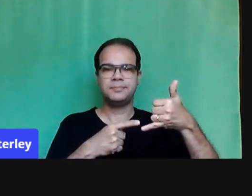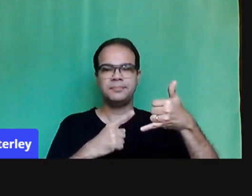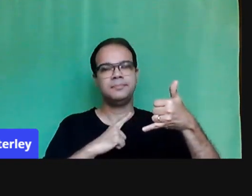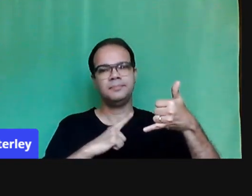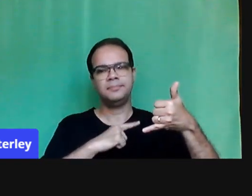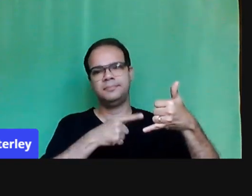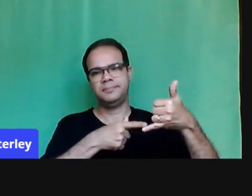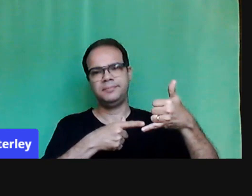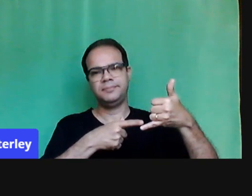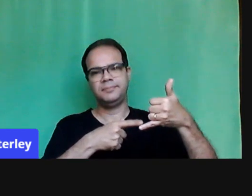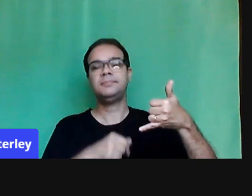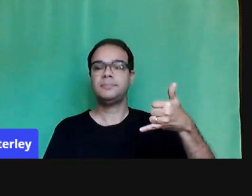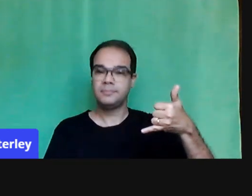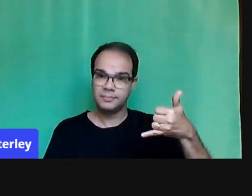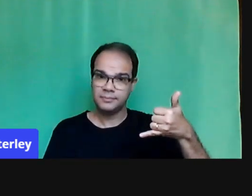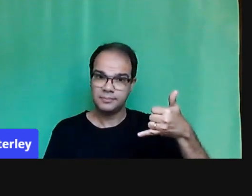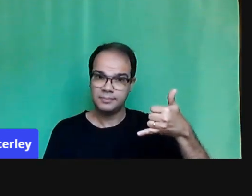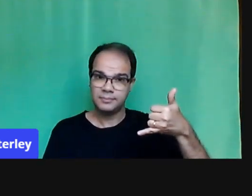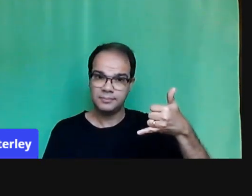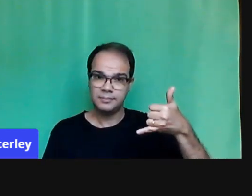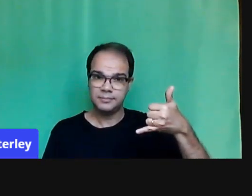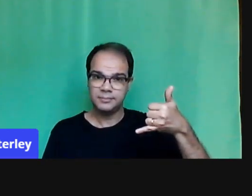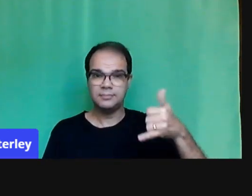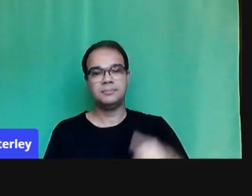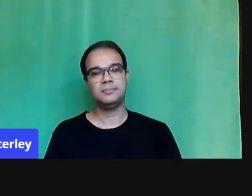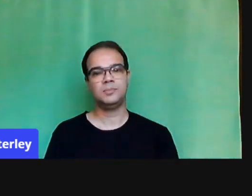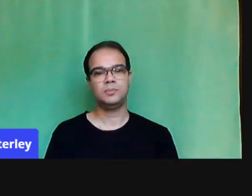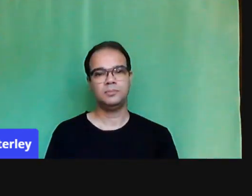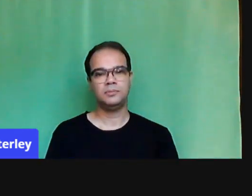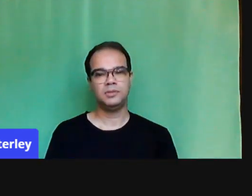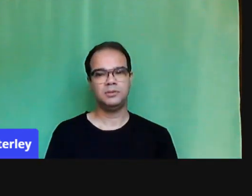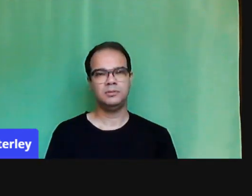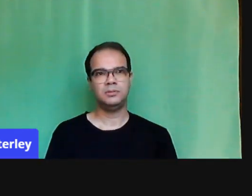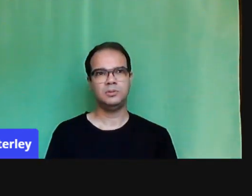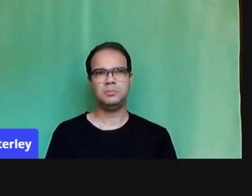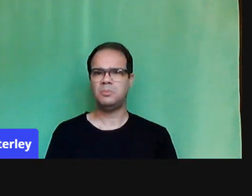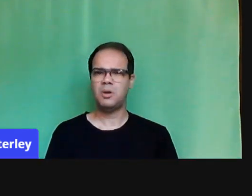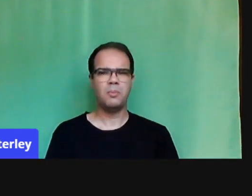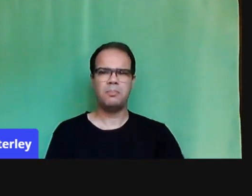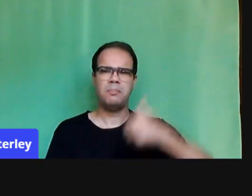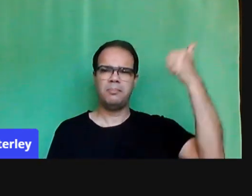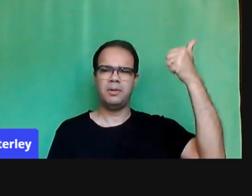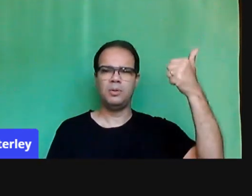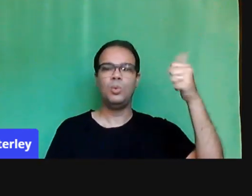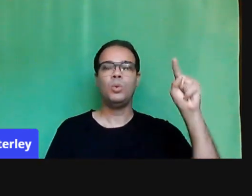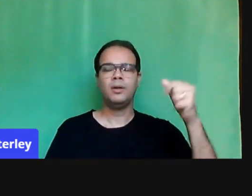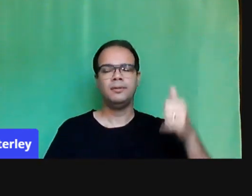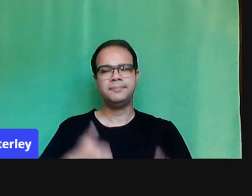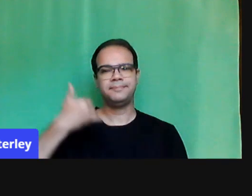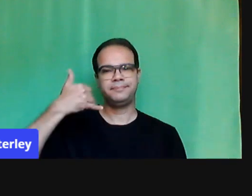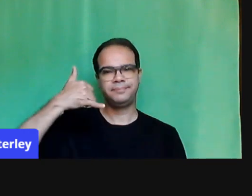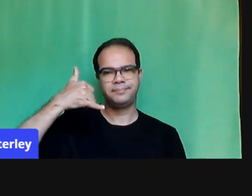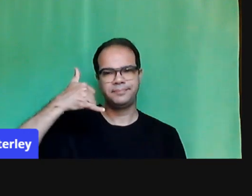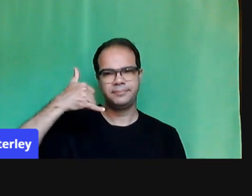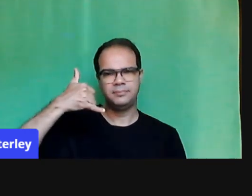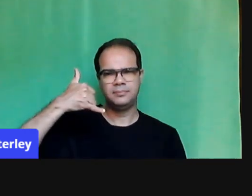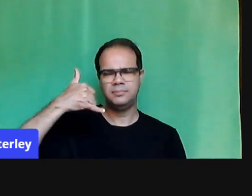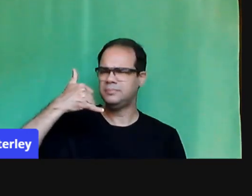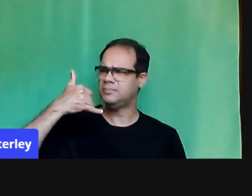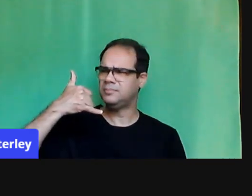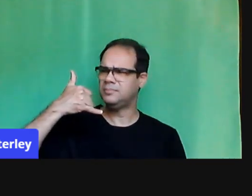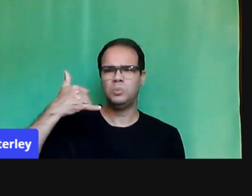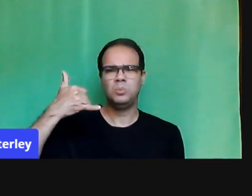priorizado por N motivos? Ou porque eu tenho só ele, né? Ou porque, no caso, é o que está